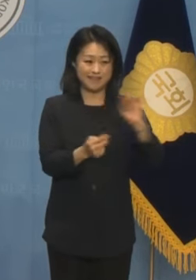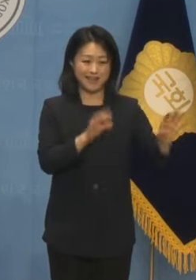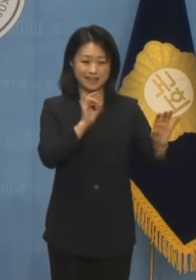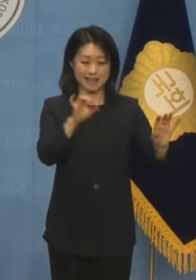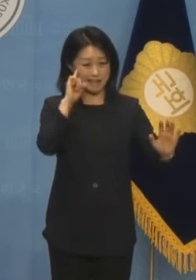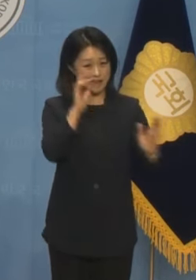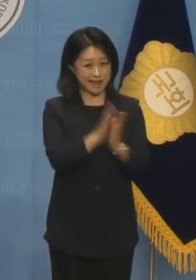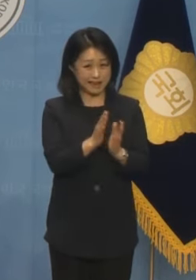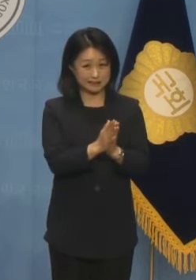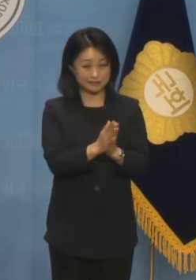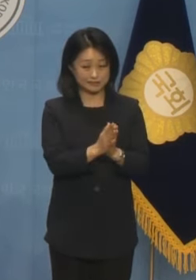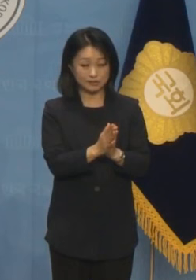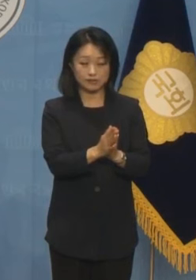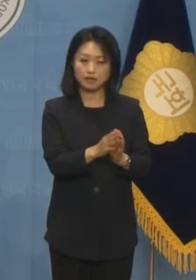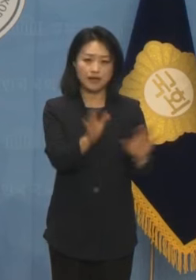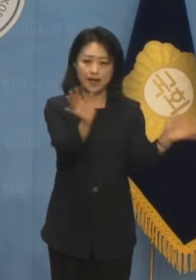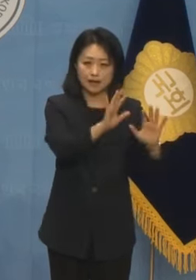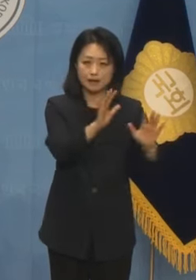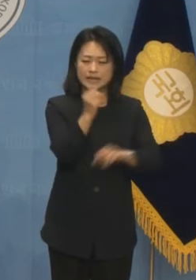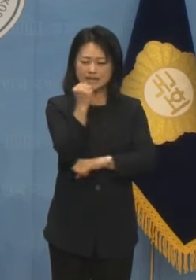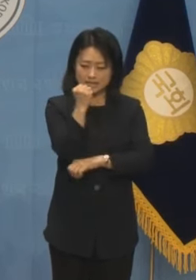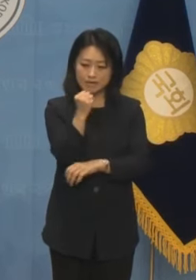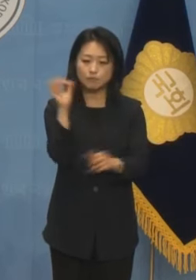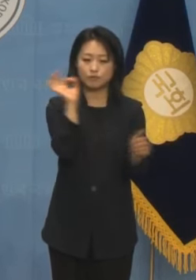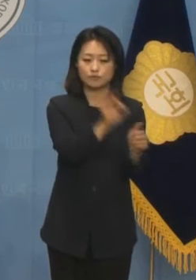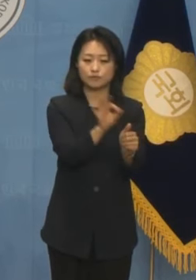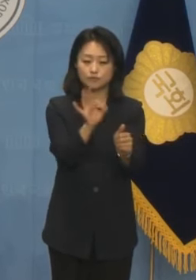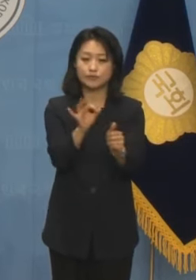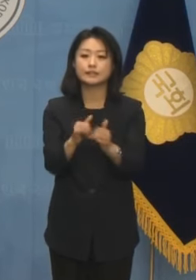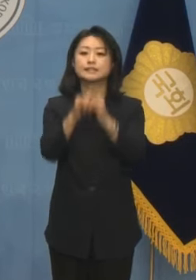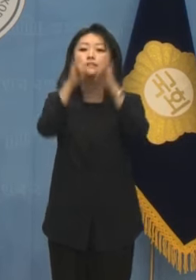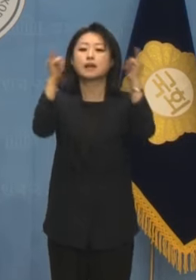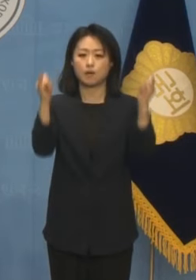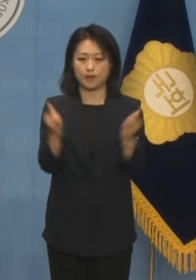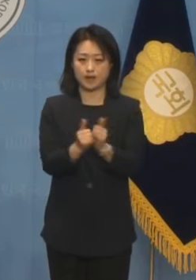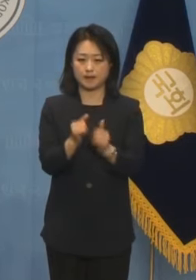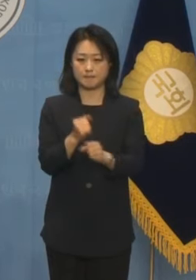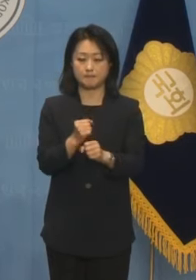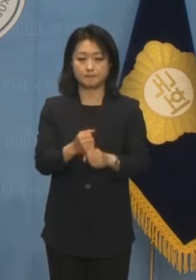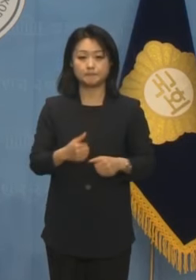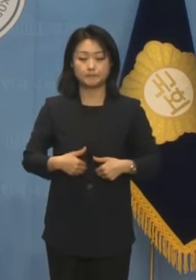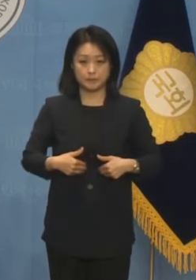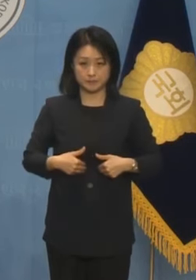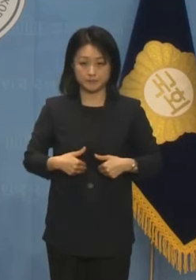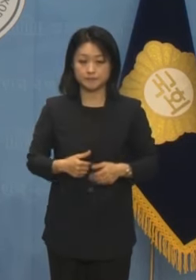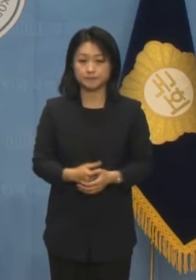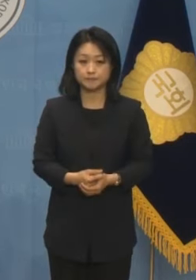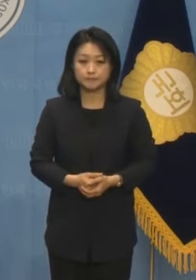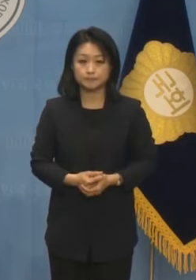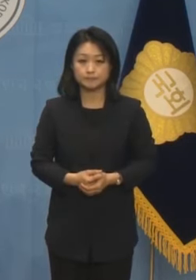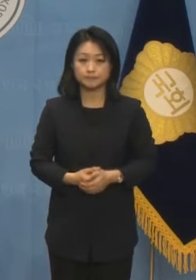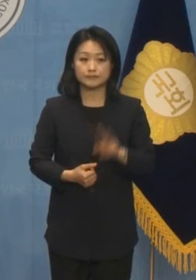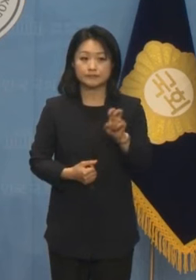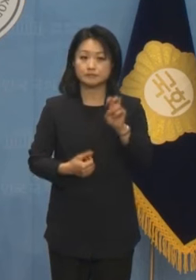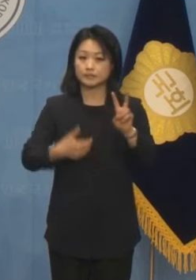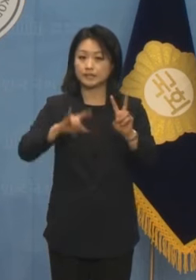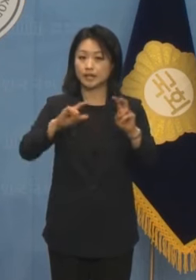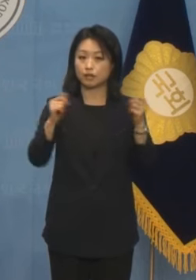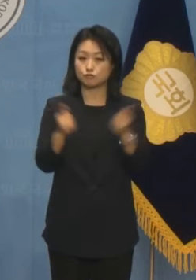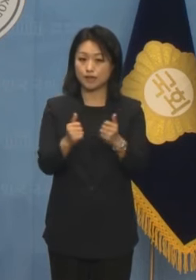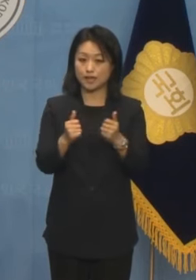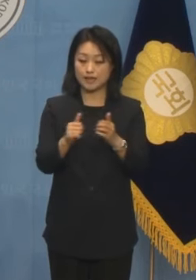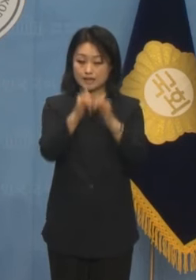국민의 삶을 책임지는 기본사회로 나아가야 한다는 것이 제 소신이기도 합니다. 22대 국회를